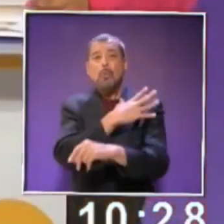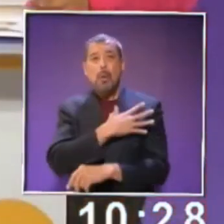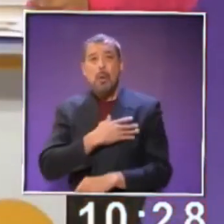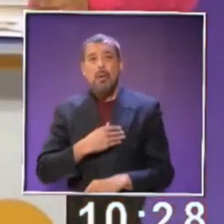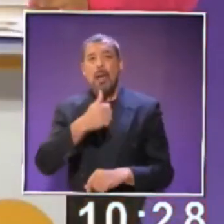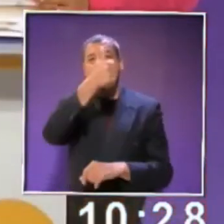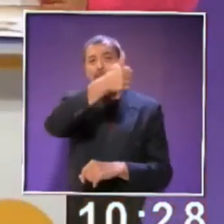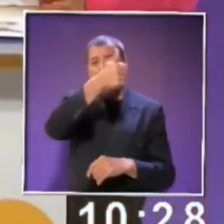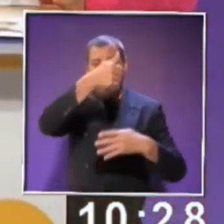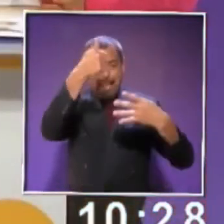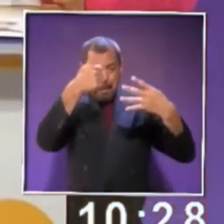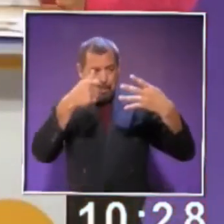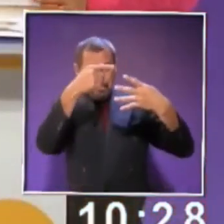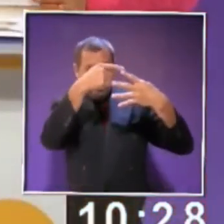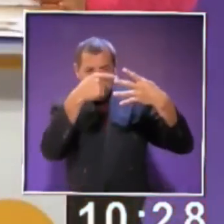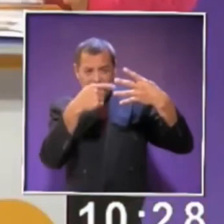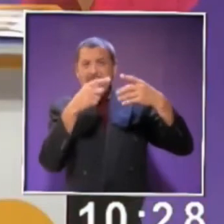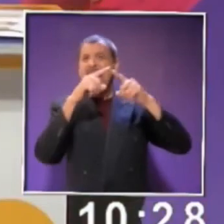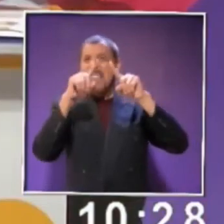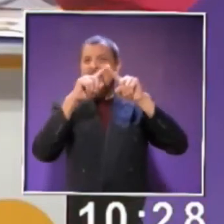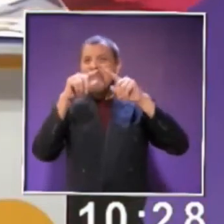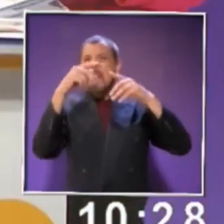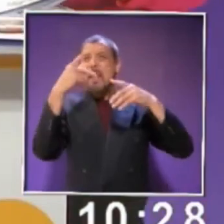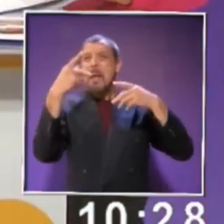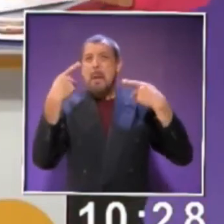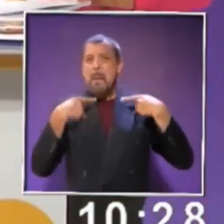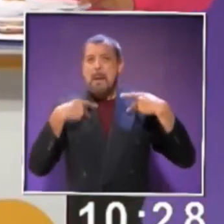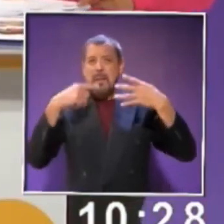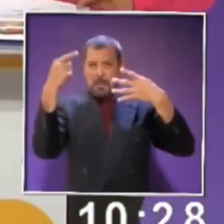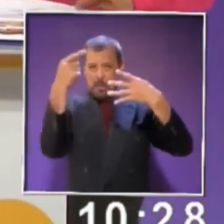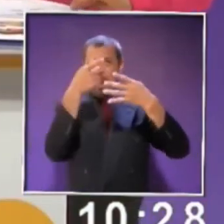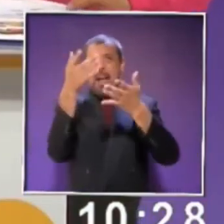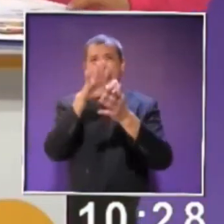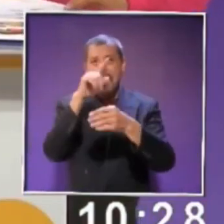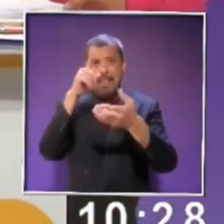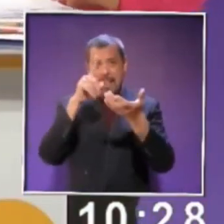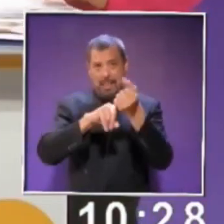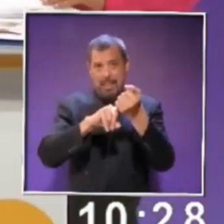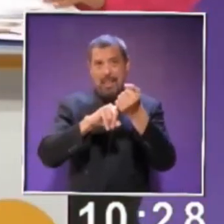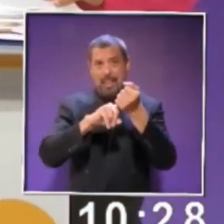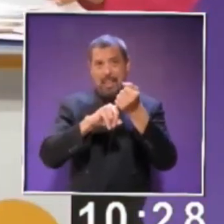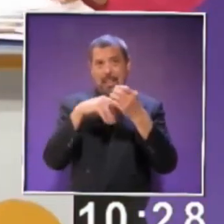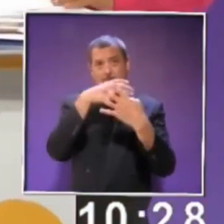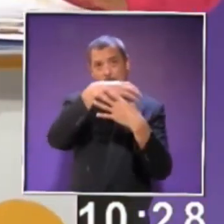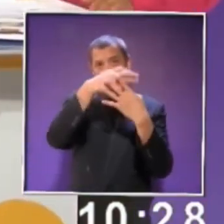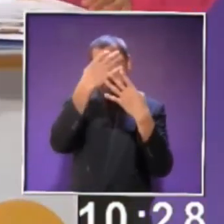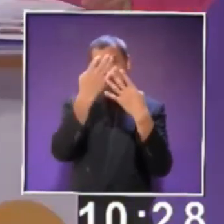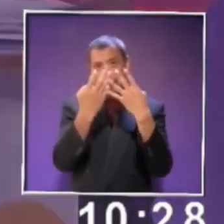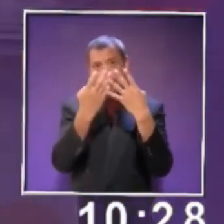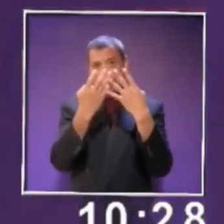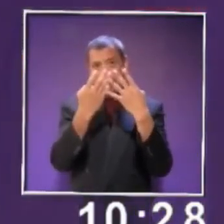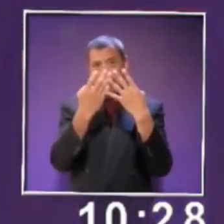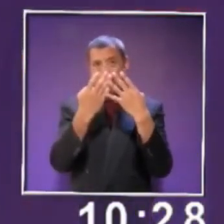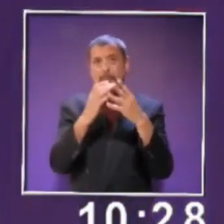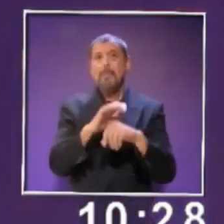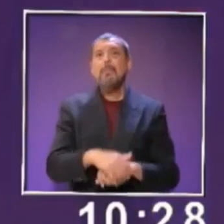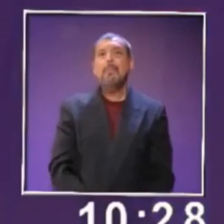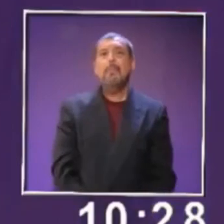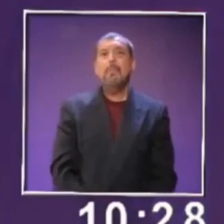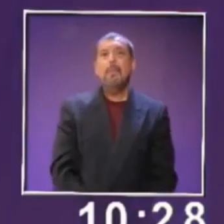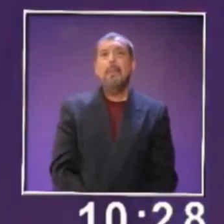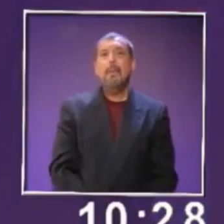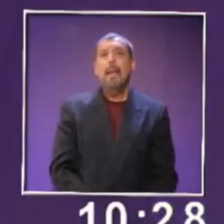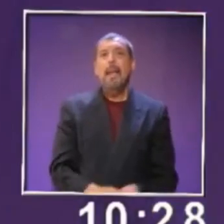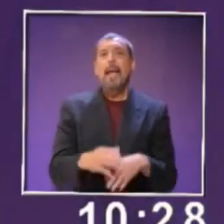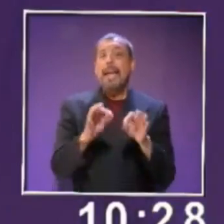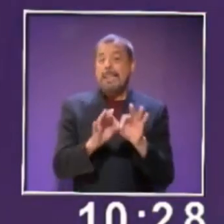cada uno de los personajes y cómo viven los valores. Mami, abre el cubrepolvos de la guía